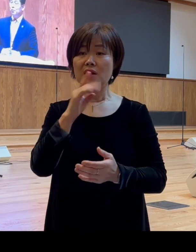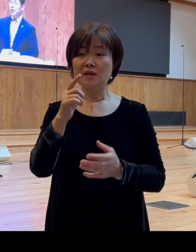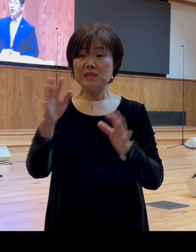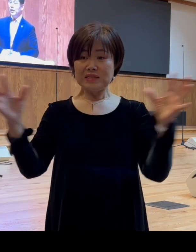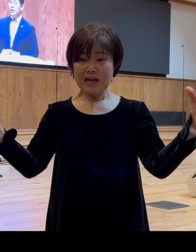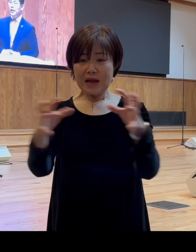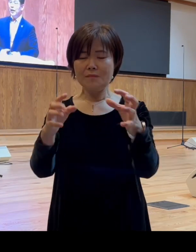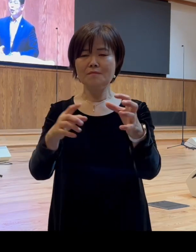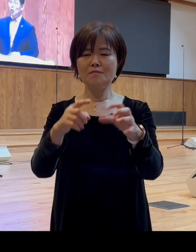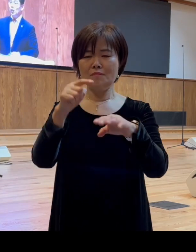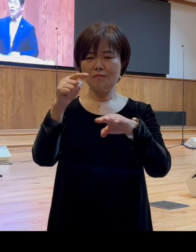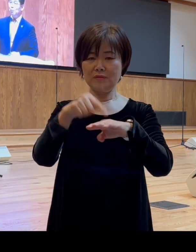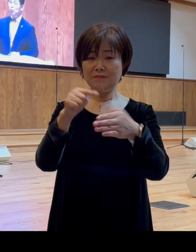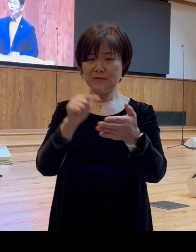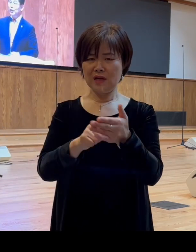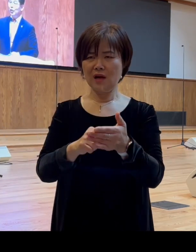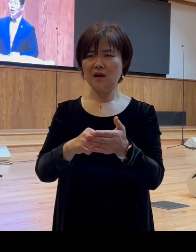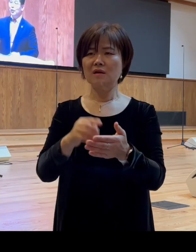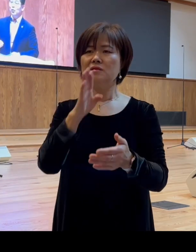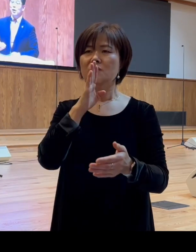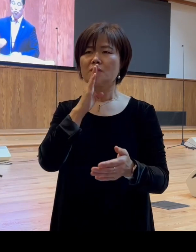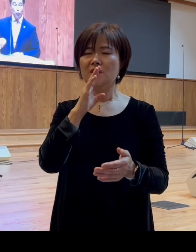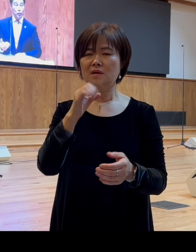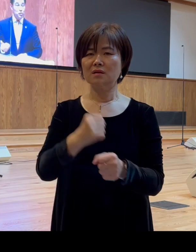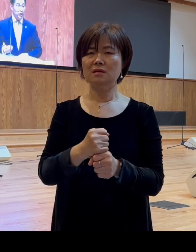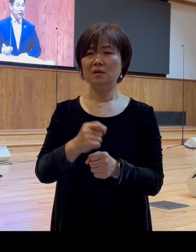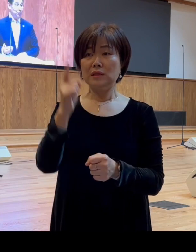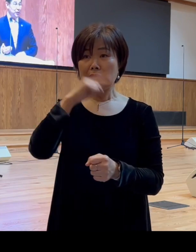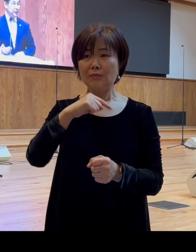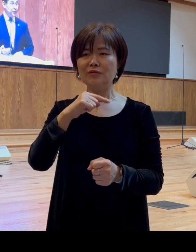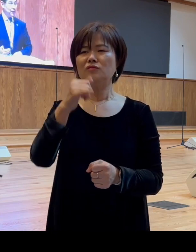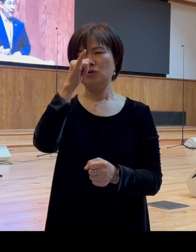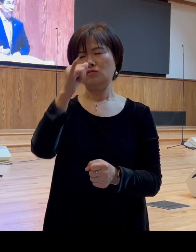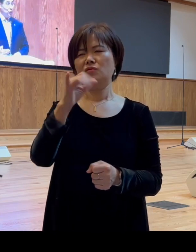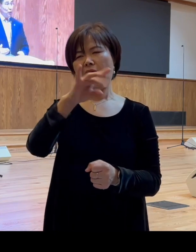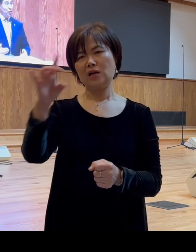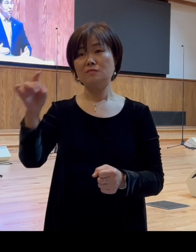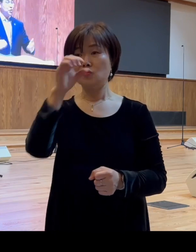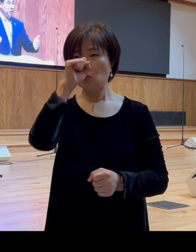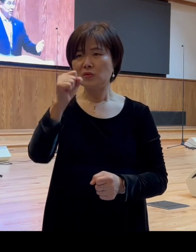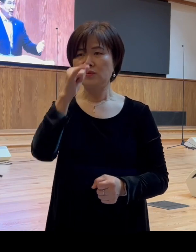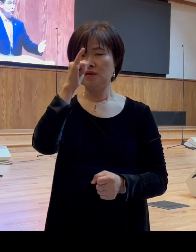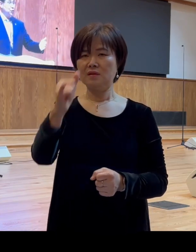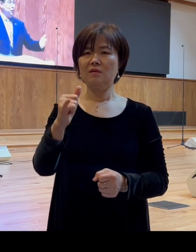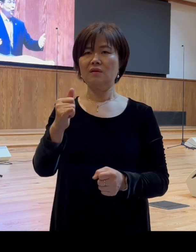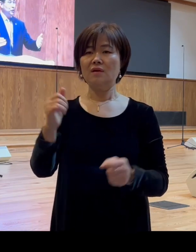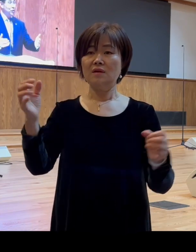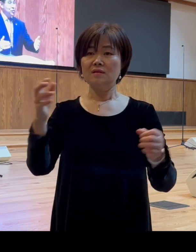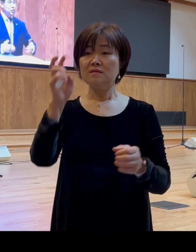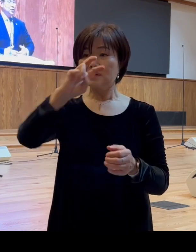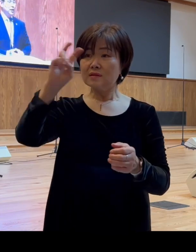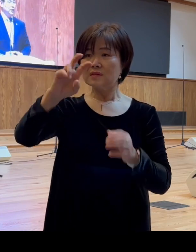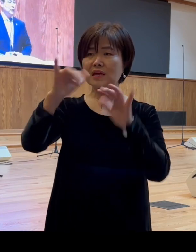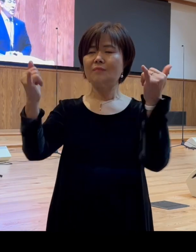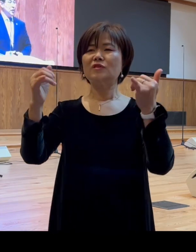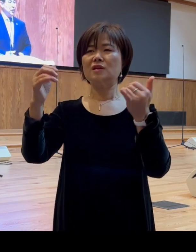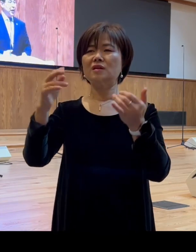꼭 나쁜 영향력만 주는 것은 아닙니다 어떤 콘서트 가수들이 모이는 콘서트나 대형